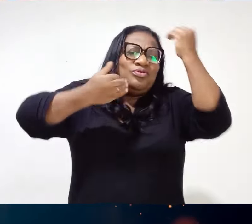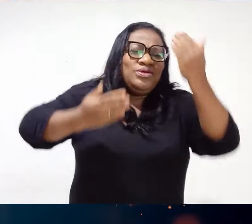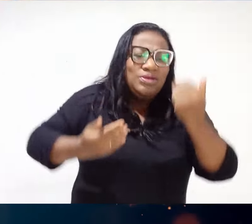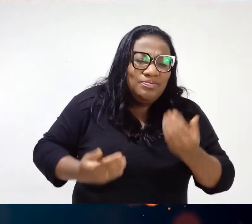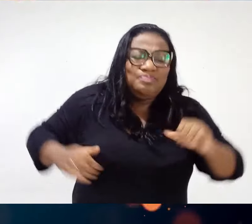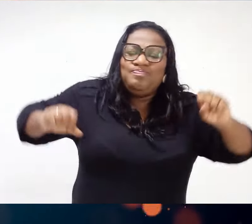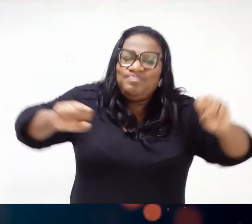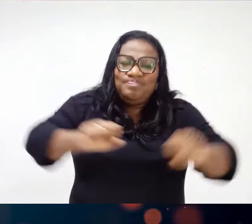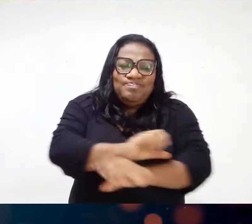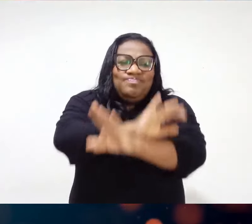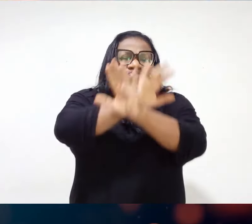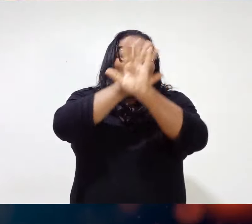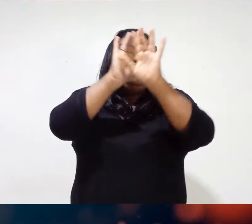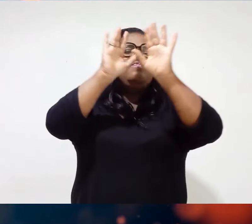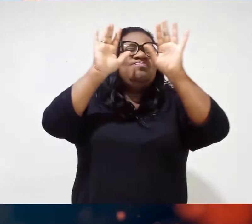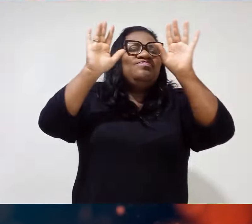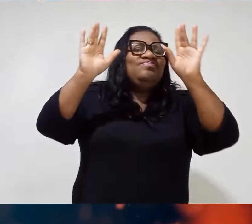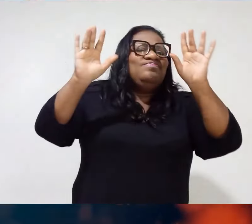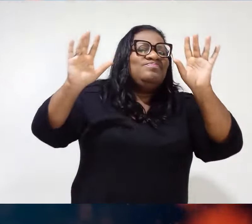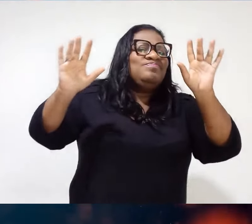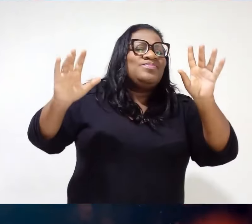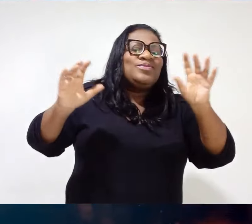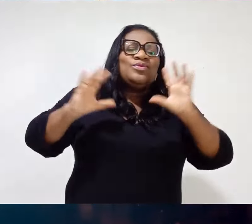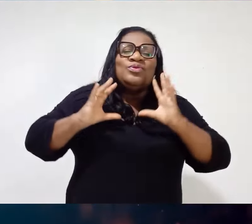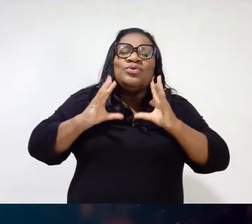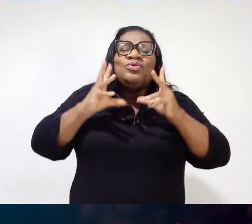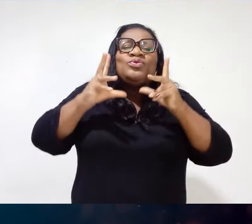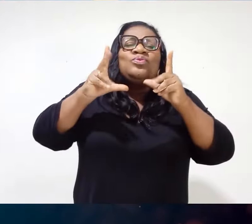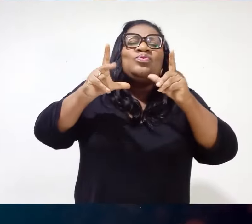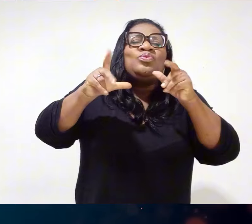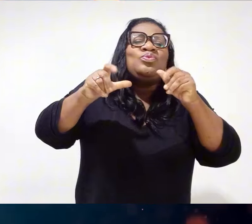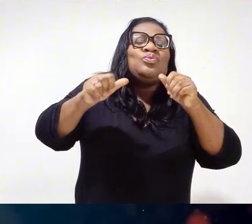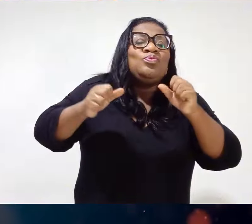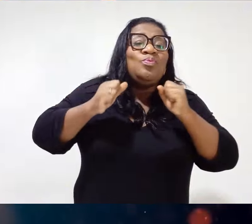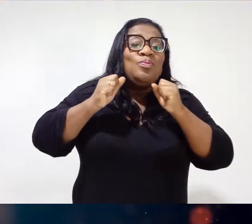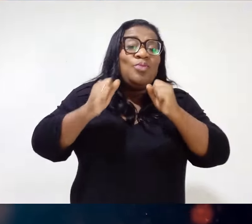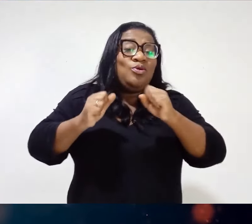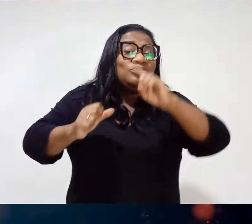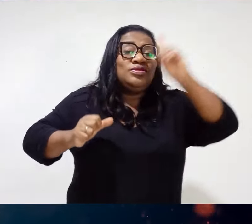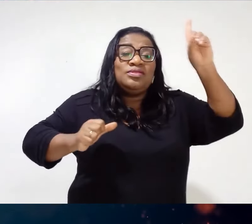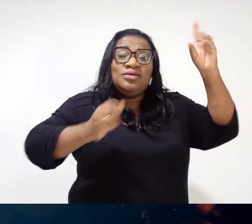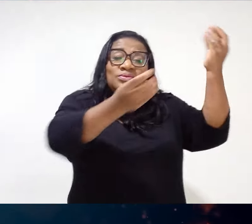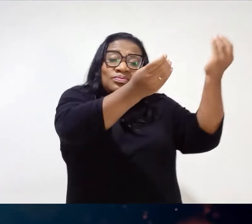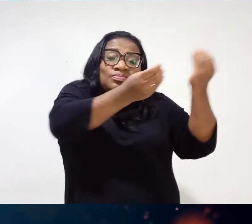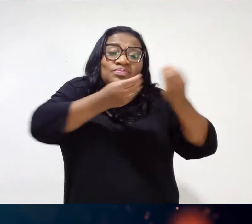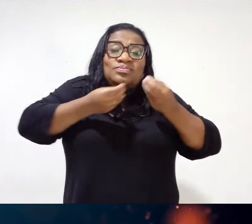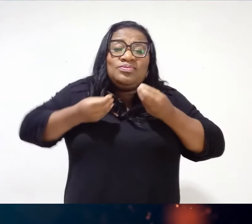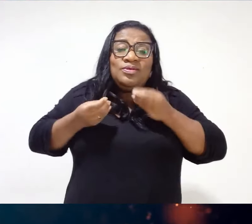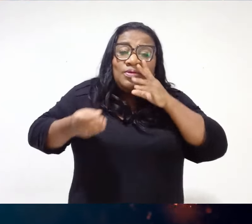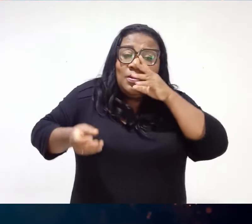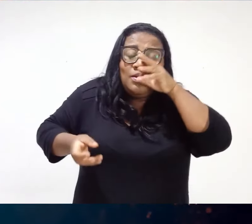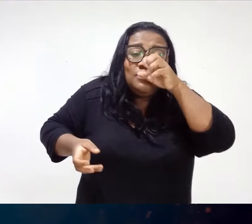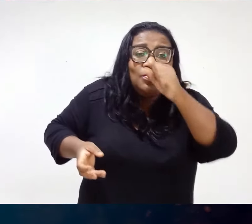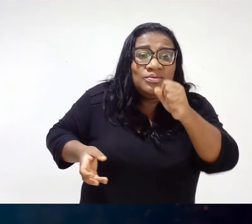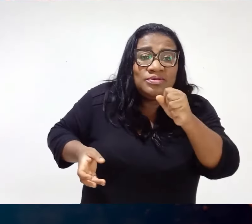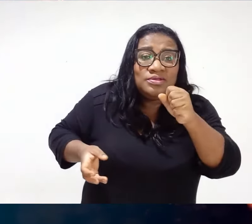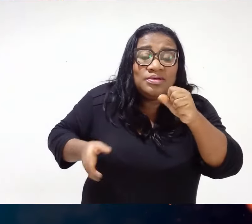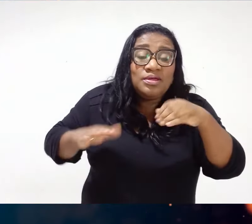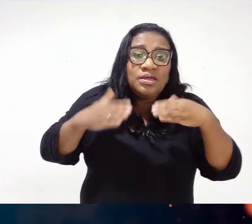toda a glória E em ti tudo posso Tudo posso naquele que me fortalece Então não é à toa você ver uma